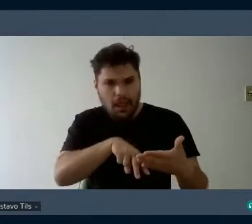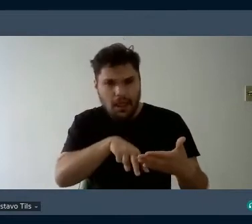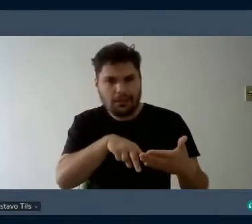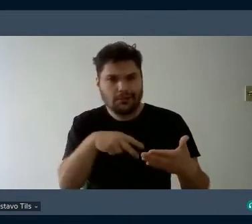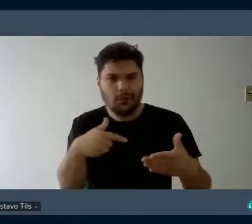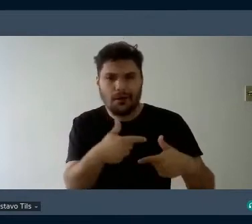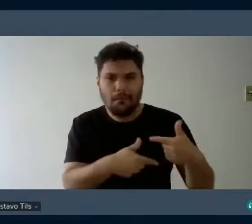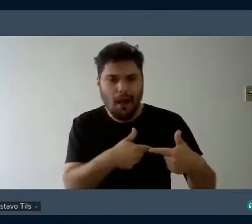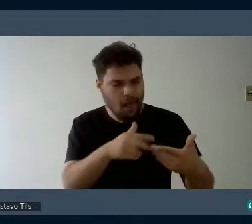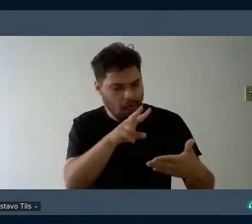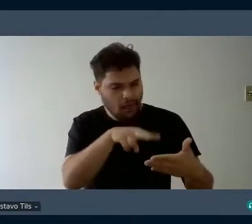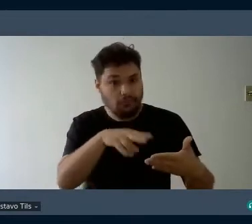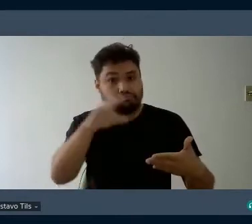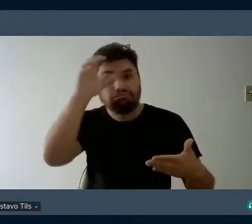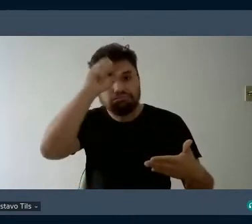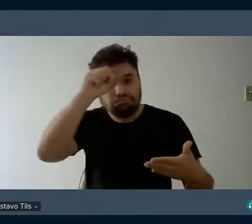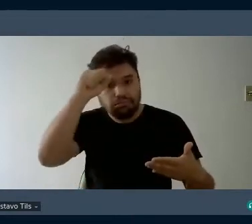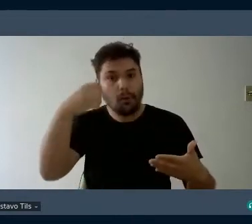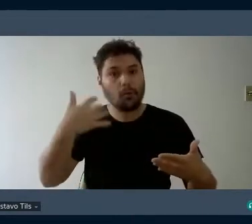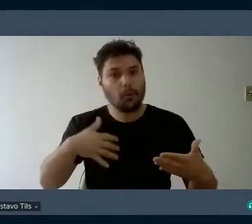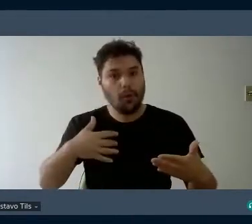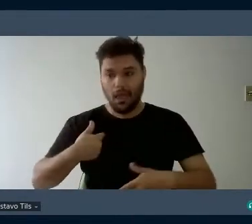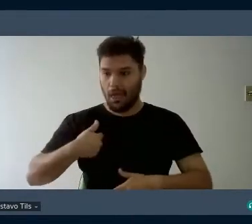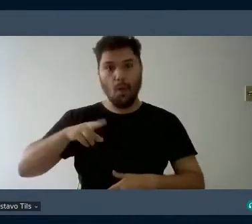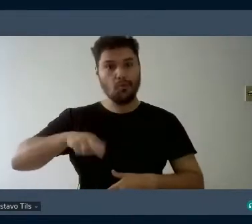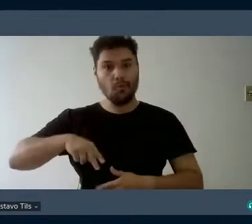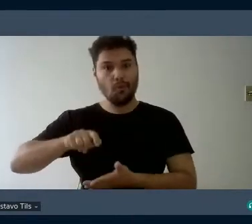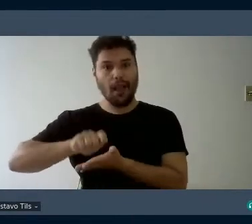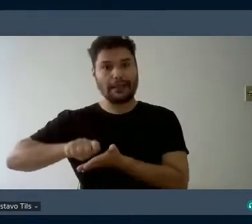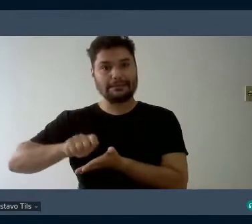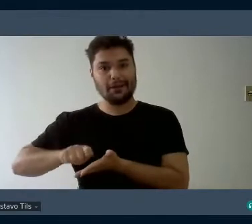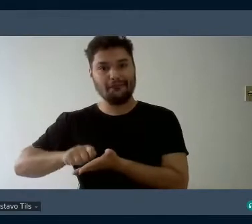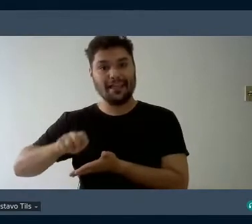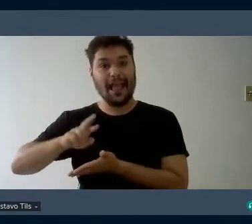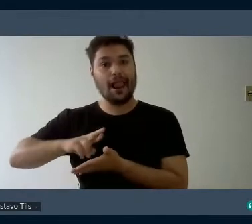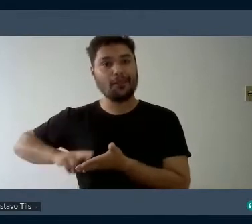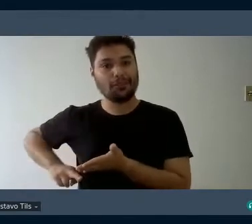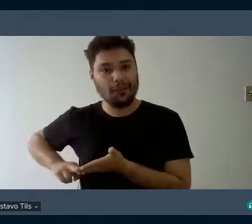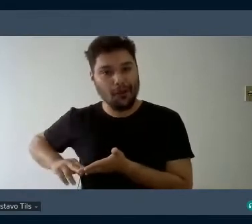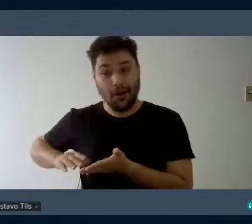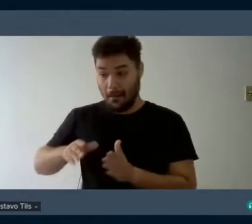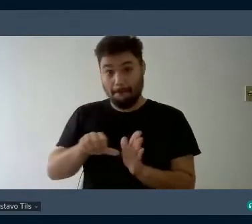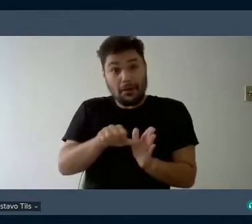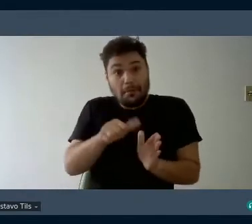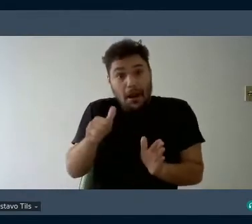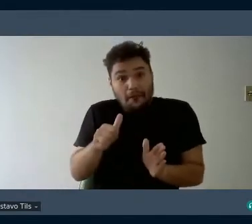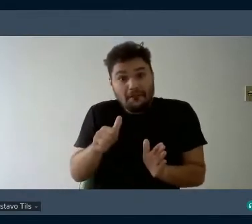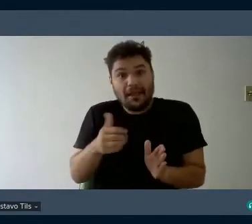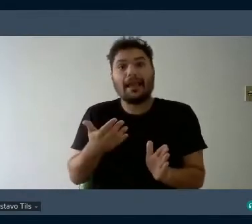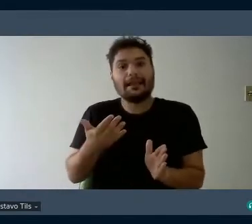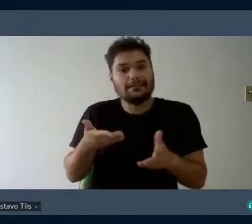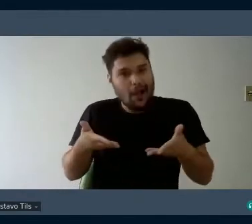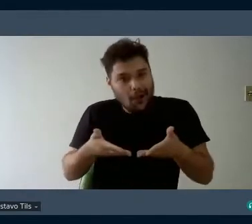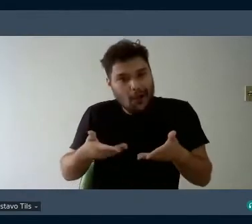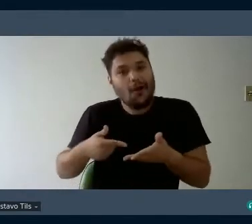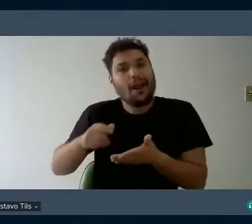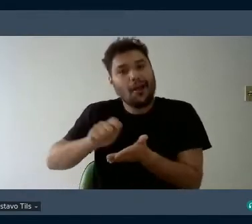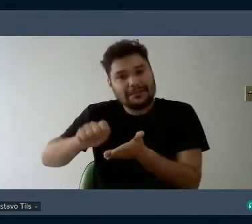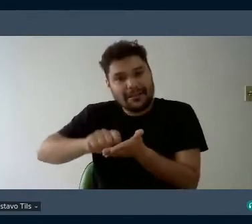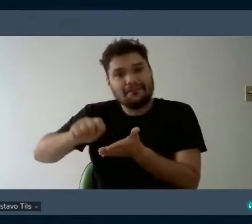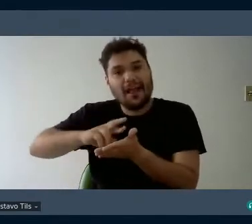eu nunca escrevi um parecer, dessa vez eu escrevi um parecer numa banca, geralmente eu falo sobre o trabalho, mas agora eu escrevi,